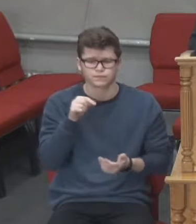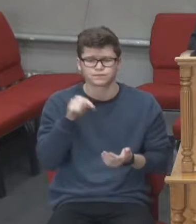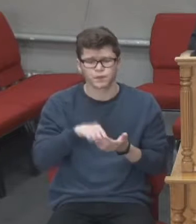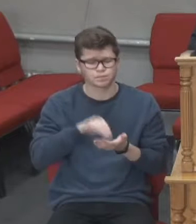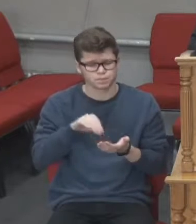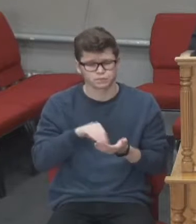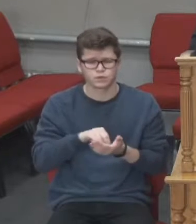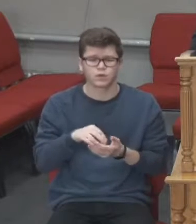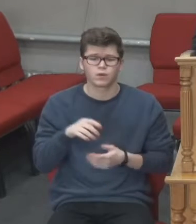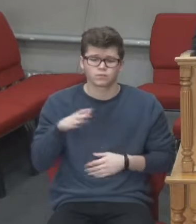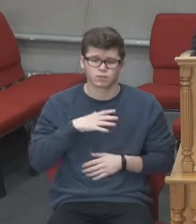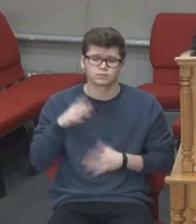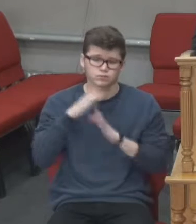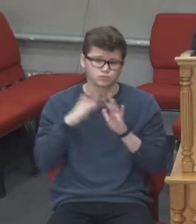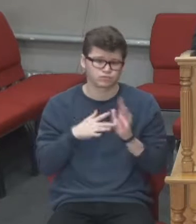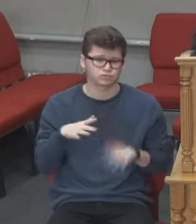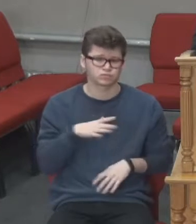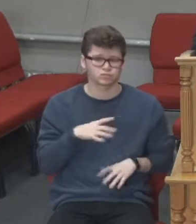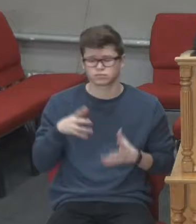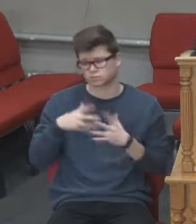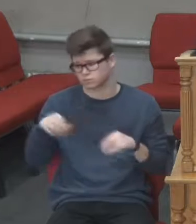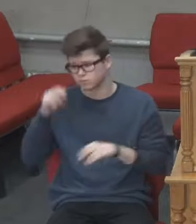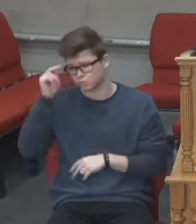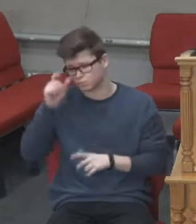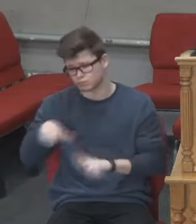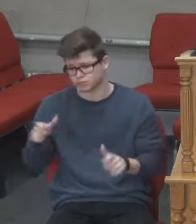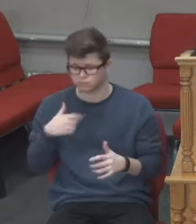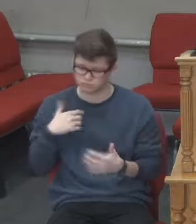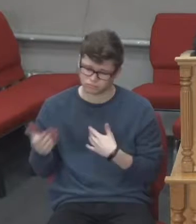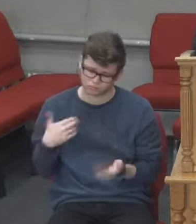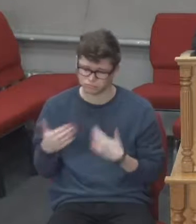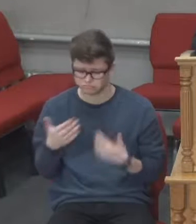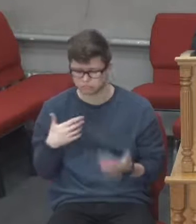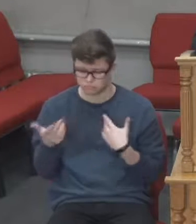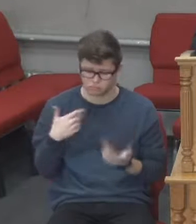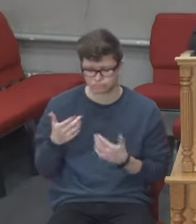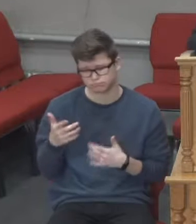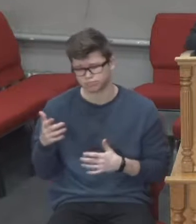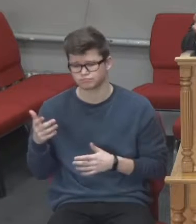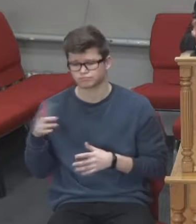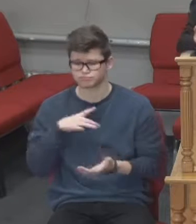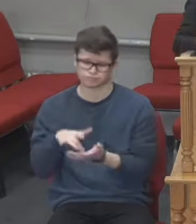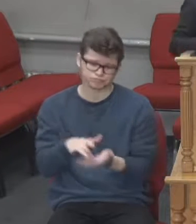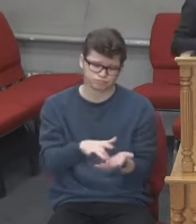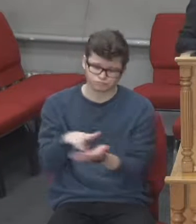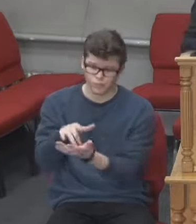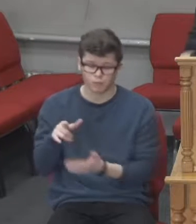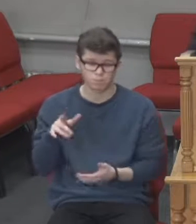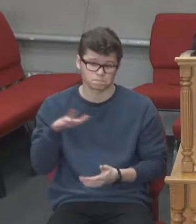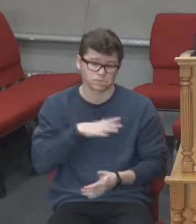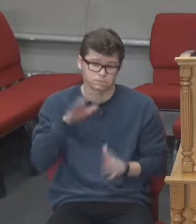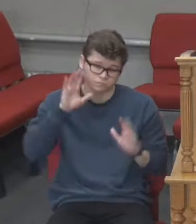він провів своїми учнями. І одного разу вони вийшли з Єрусалиму